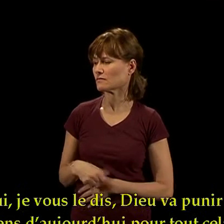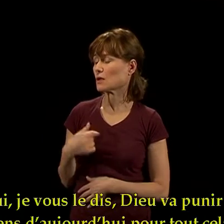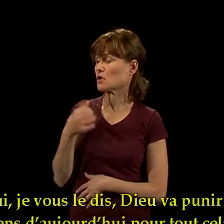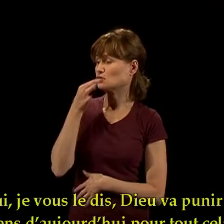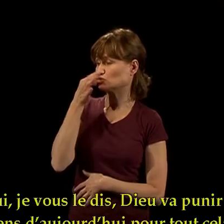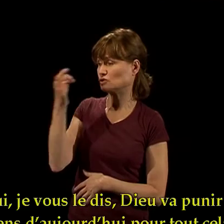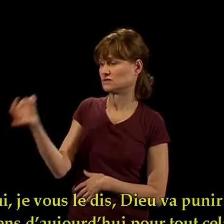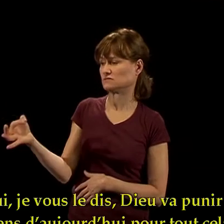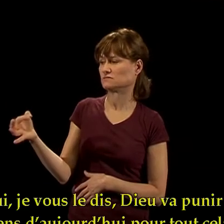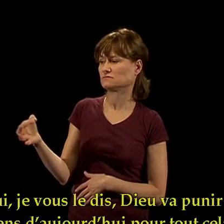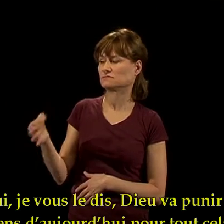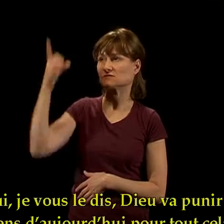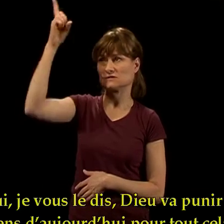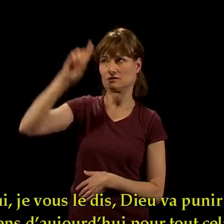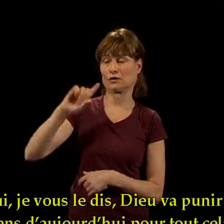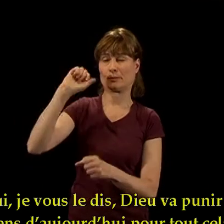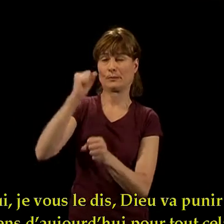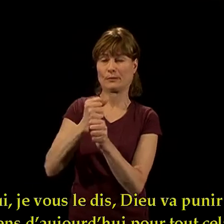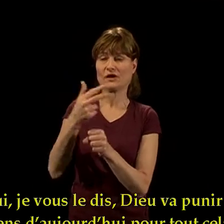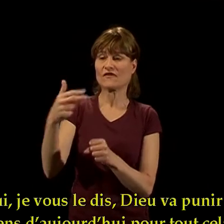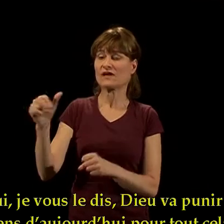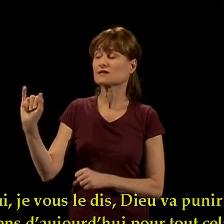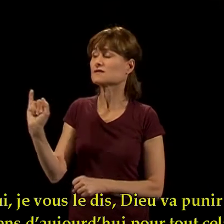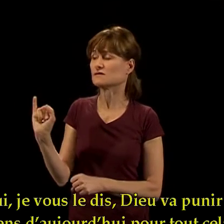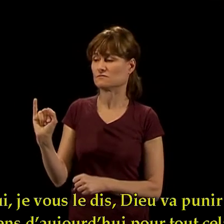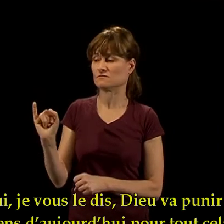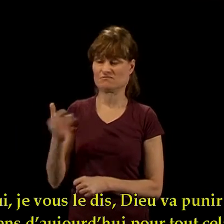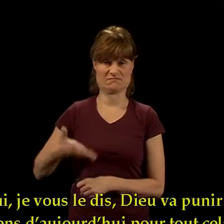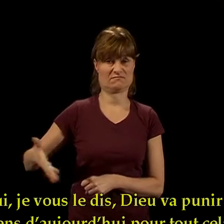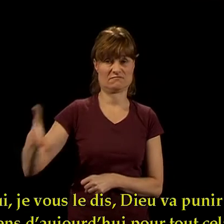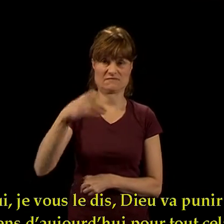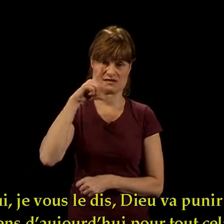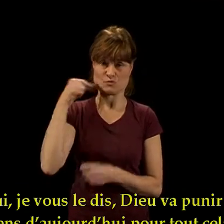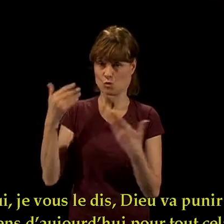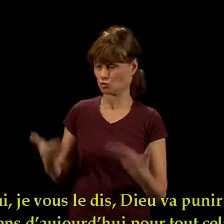Oui, je vous le dis, Dieu va punir les gens d'aujourd'hui pour tout cela.